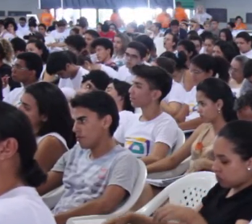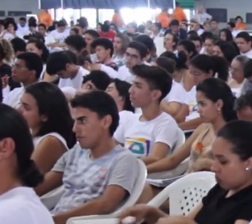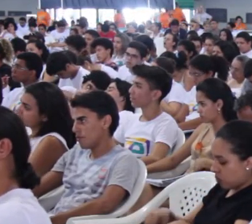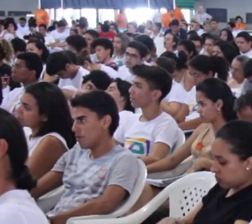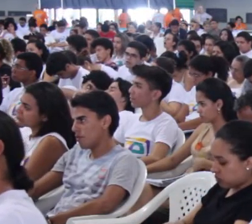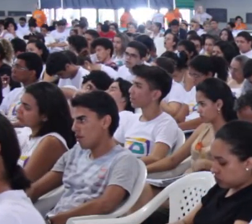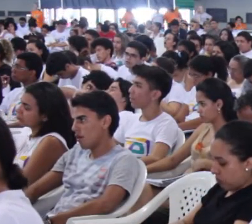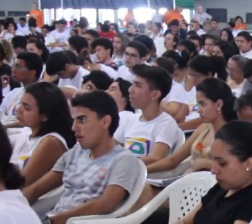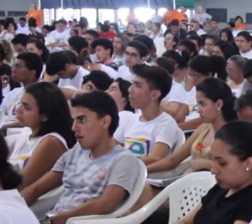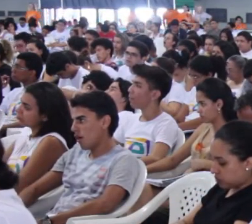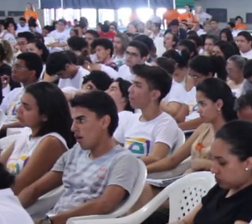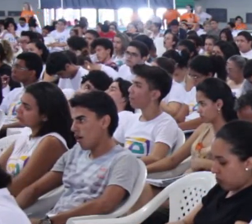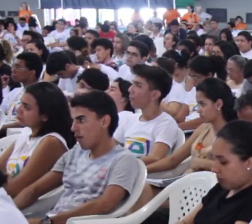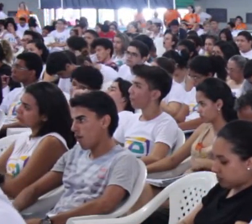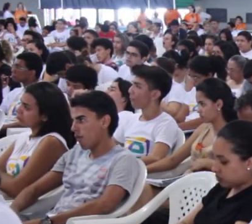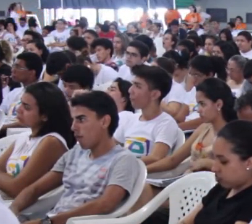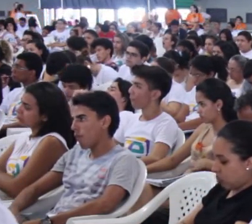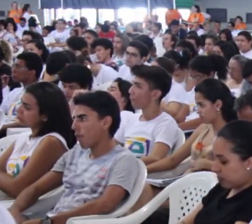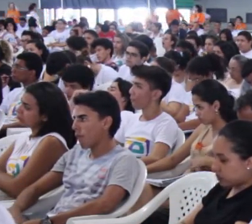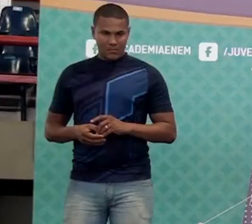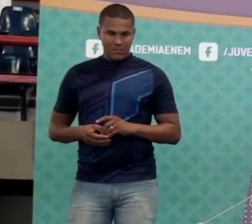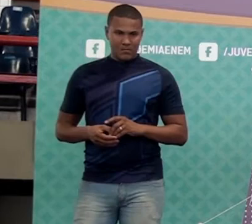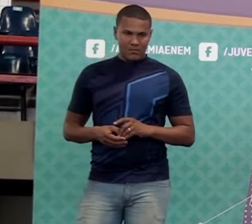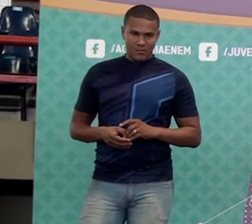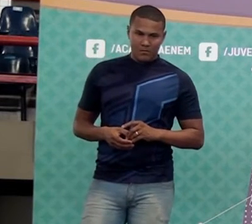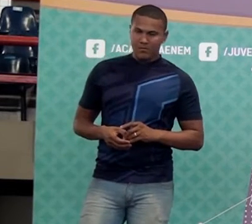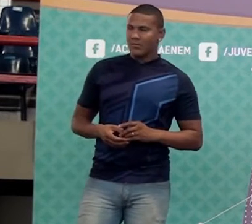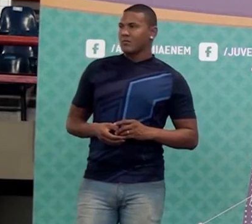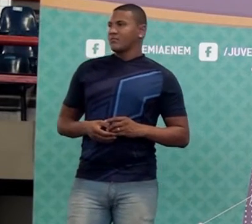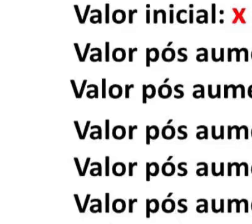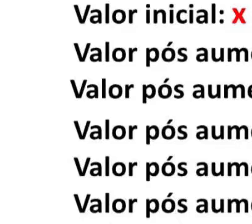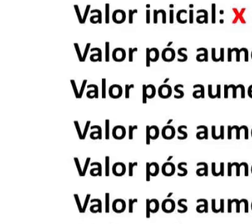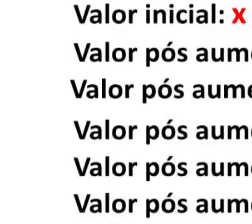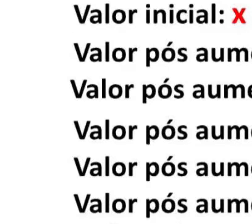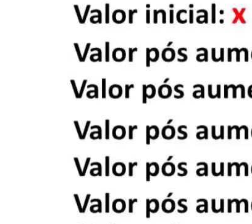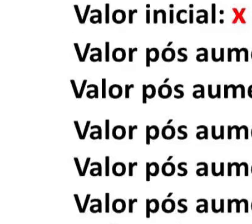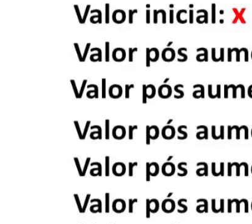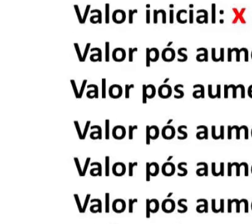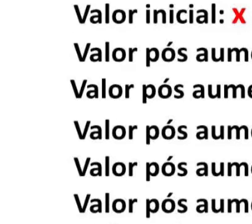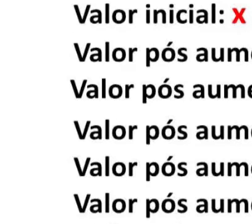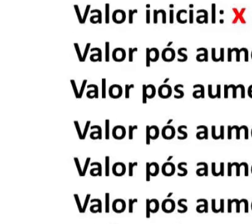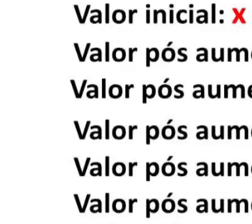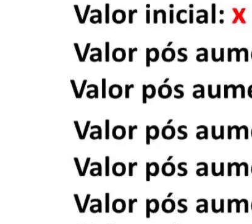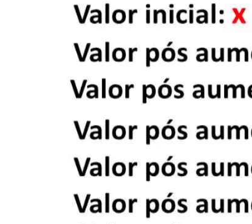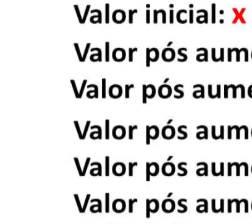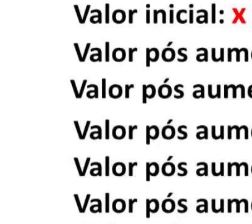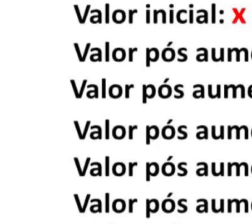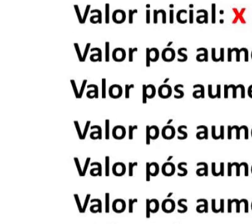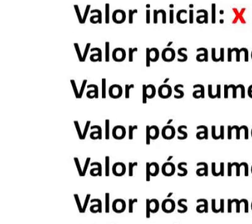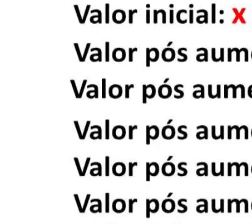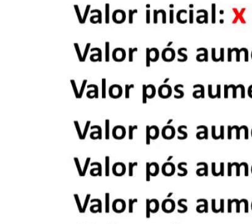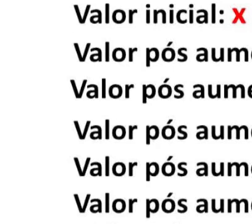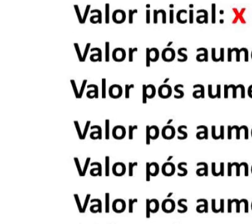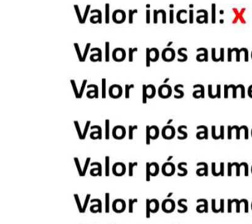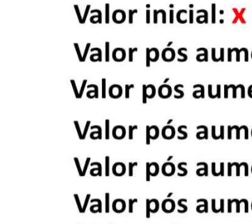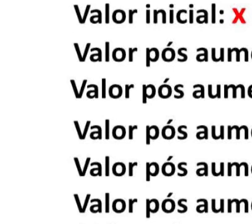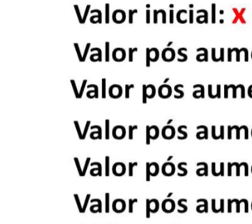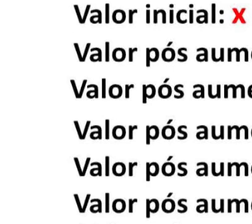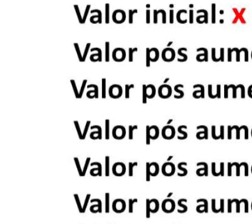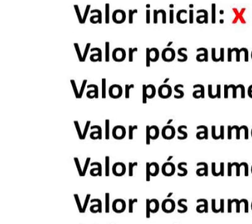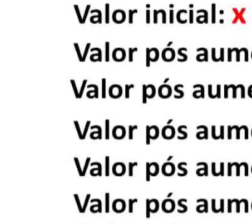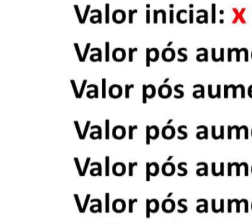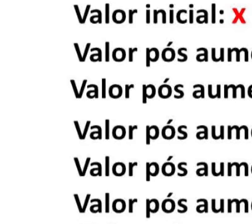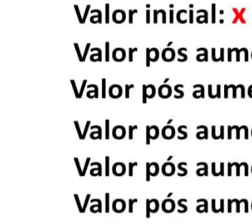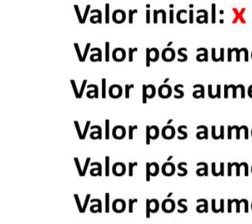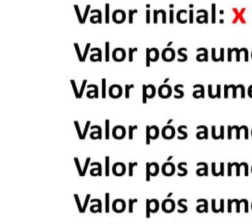Então vamos voltar pra lá. Então vamos lá. Noventa por cento, ó. Um vírgula noventa e nove. Cem por cento, vezes dois. Duzentos por